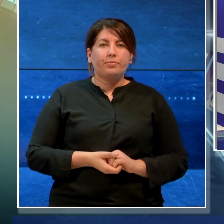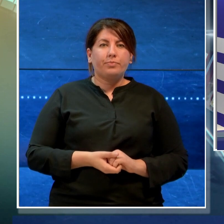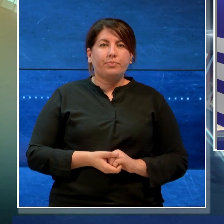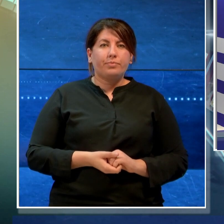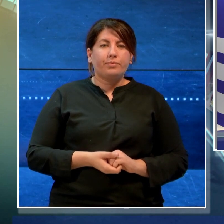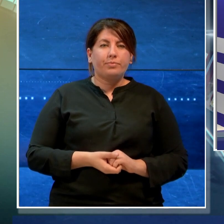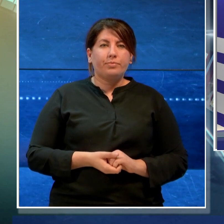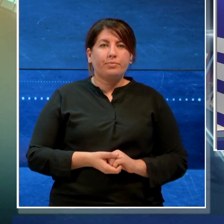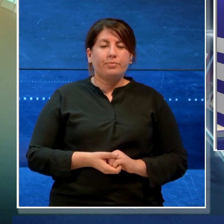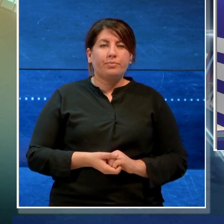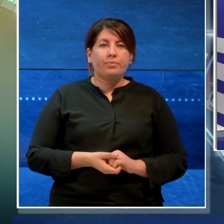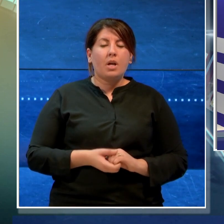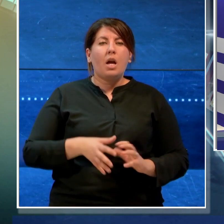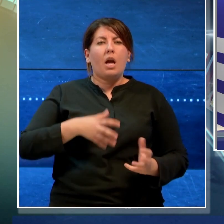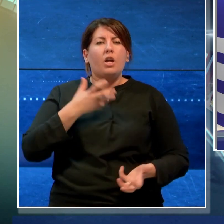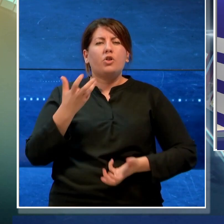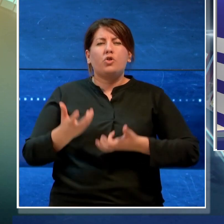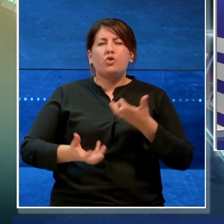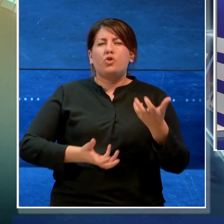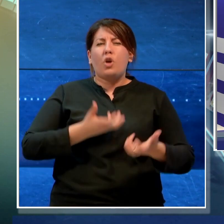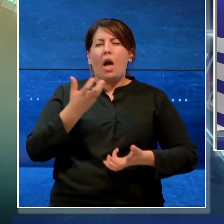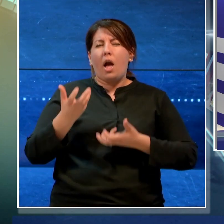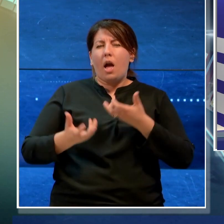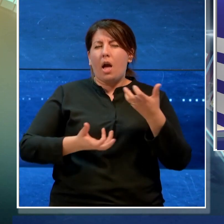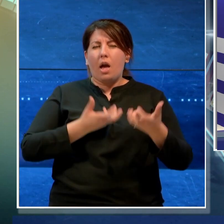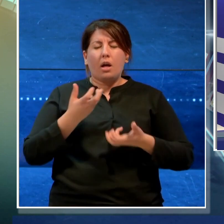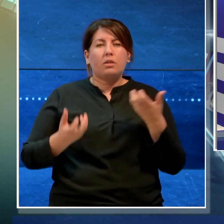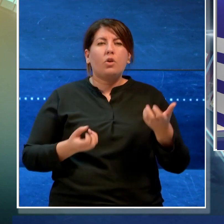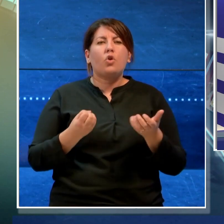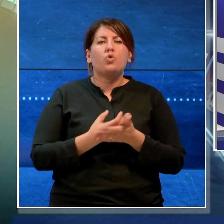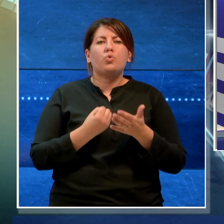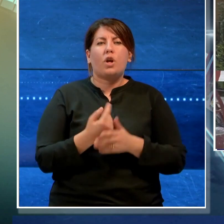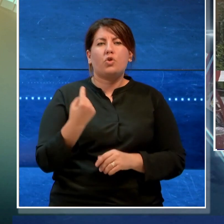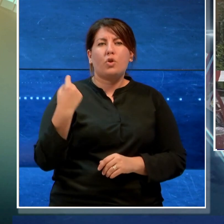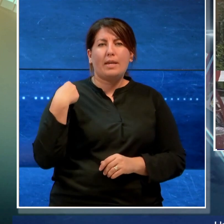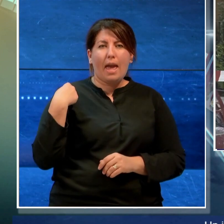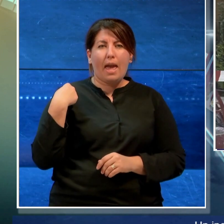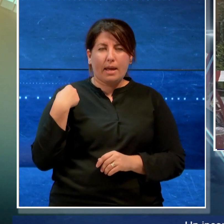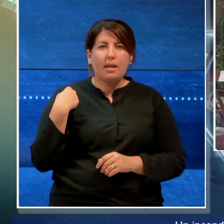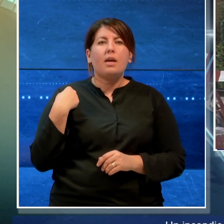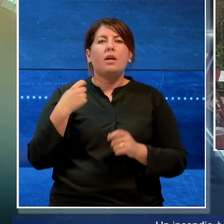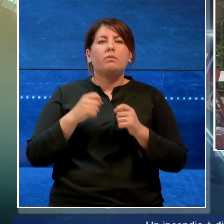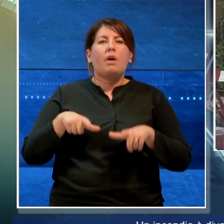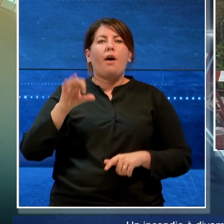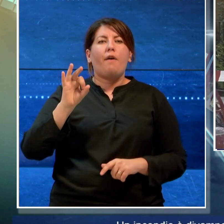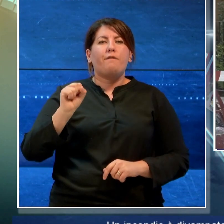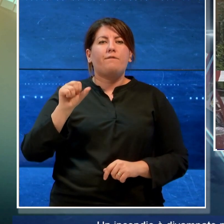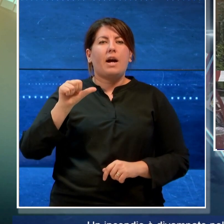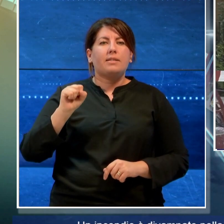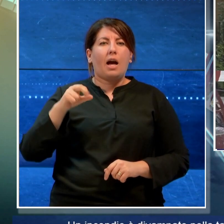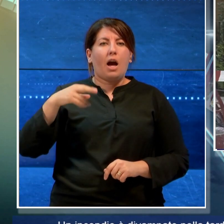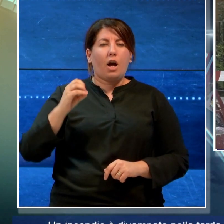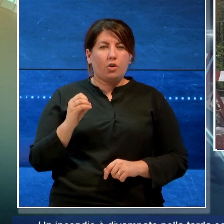Un incendio divampato nella tarda serata di ieri a Fasano in provincia di Brindisi nell'area